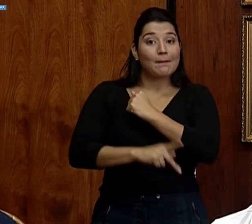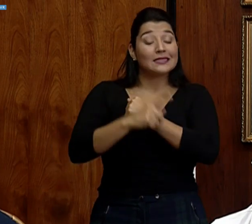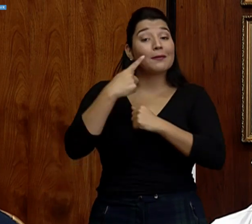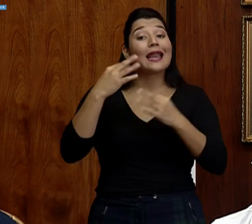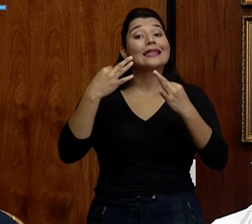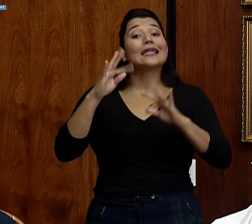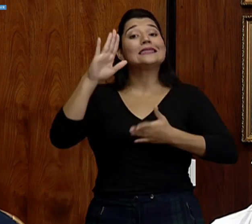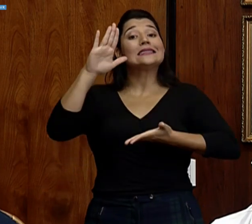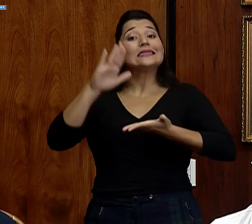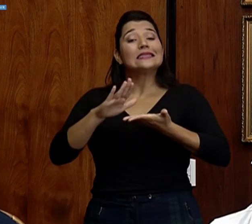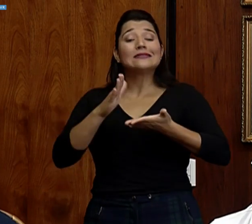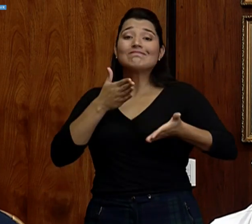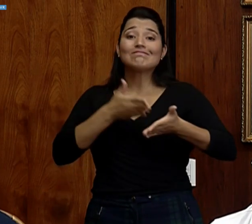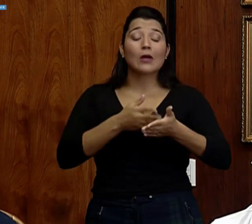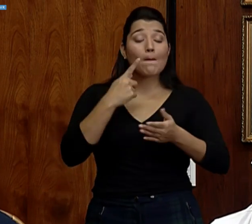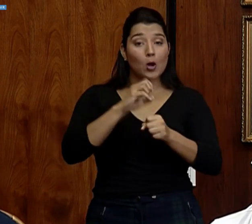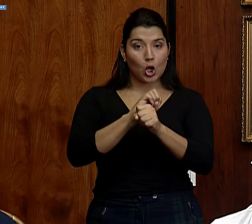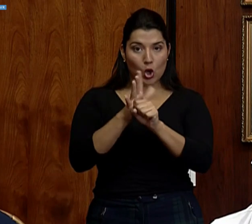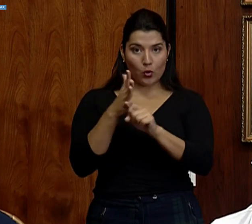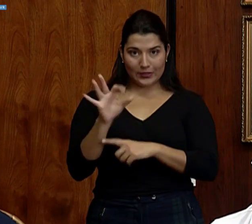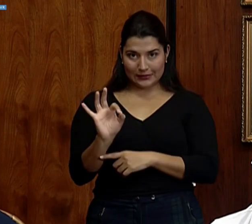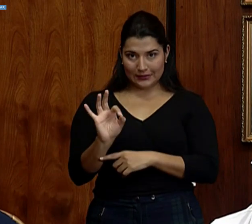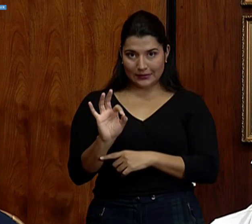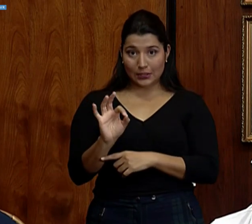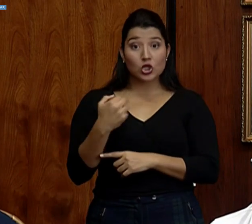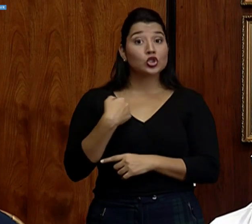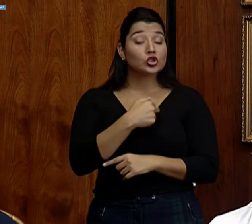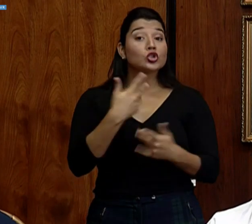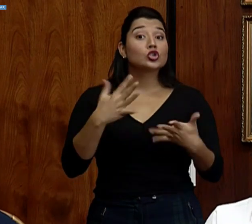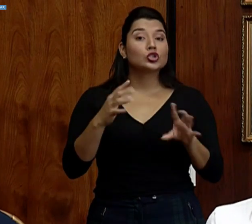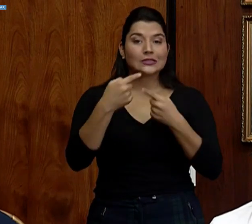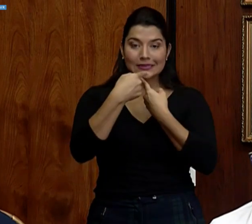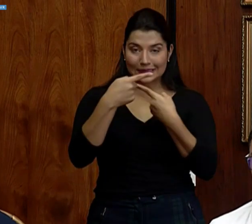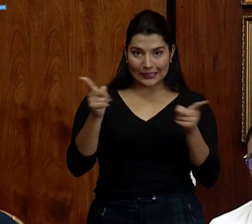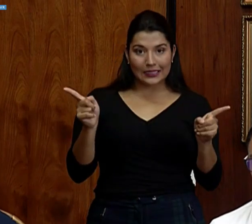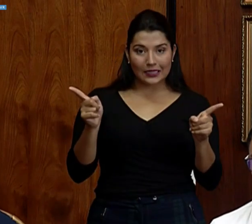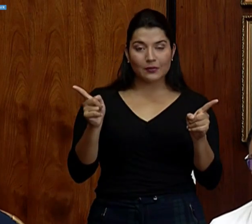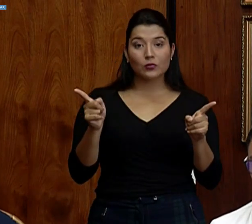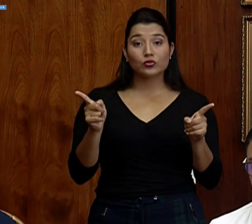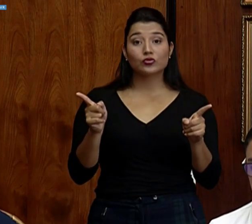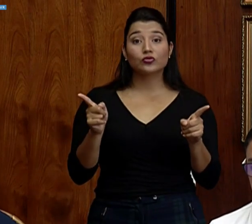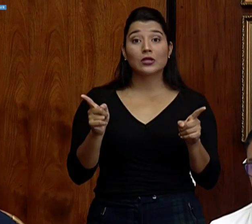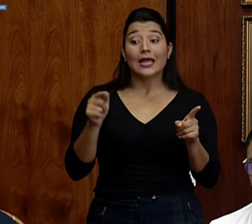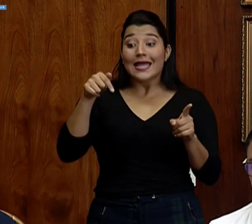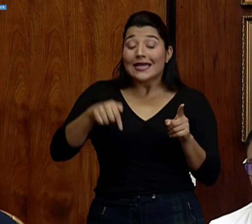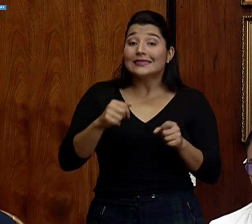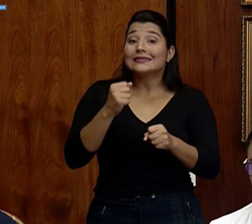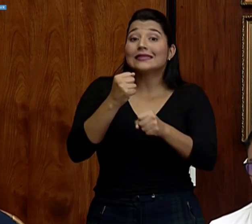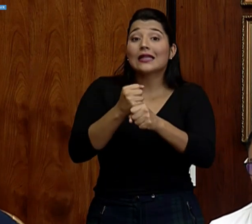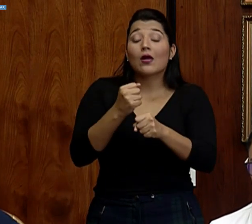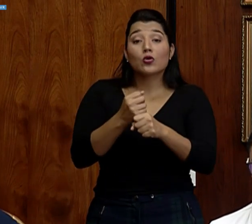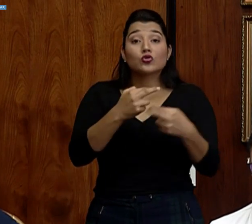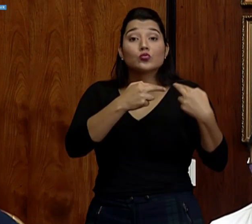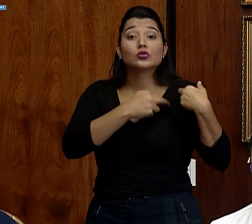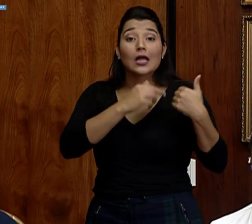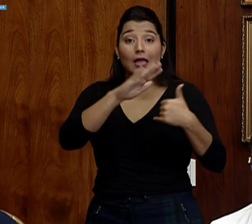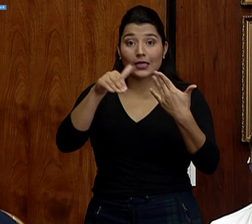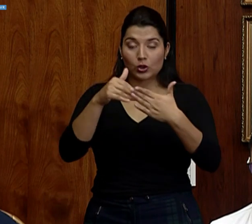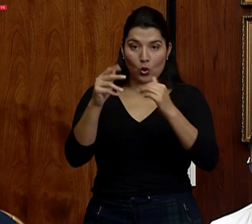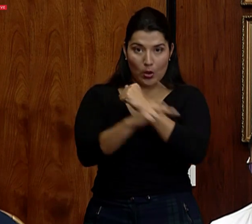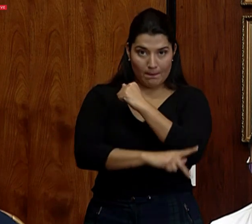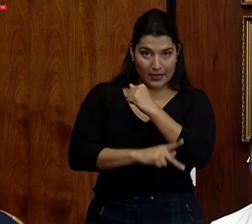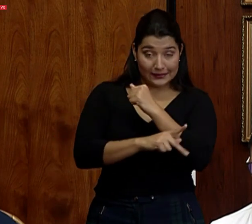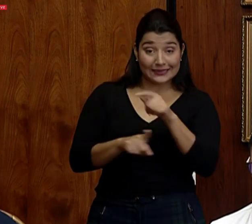impacto del COVID-19 que en eso ya lo hemos indicado. También ha habido en realidad que es un trabajo país que también el Consejo